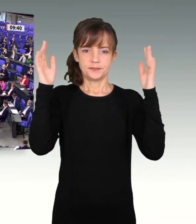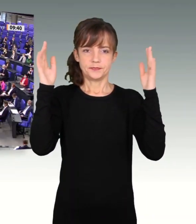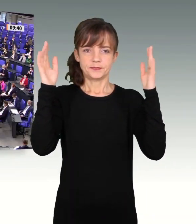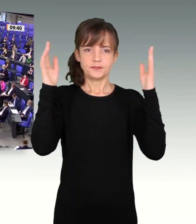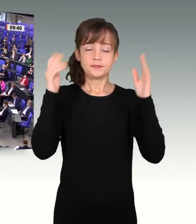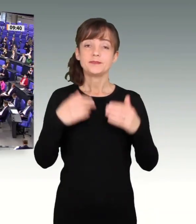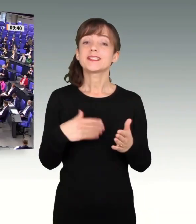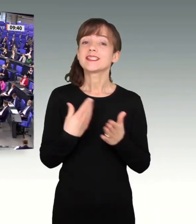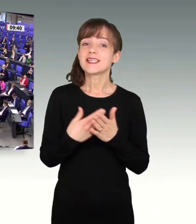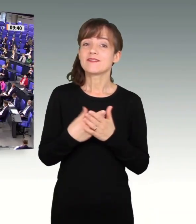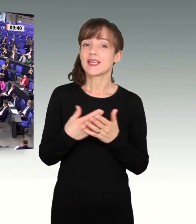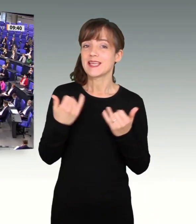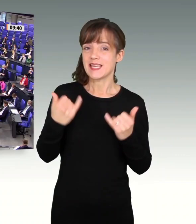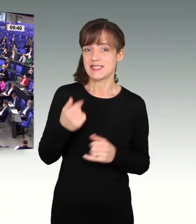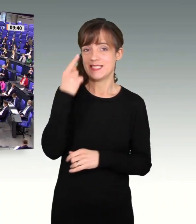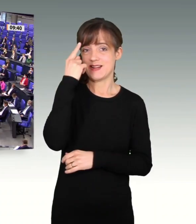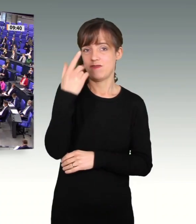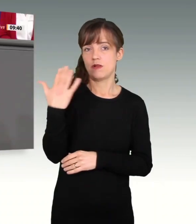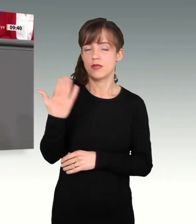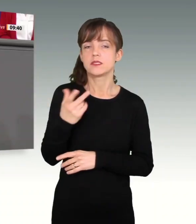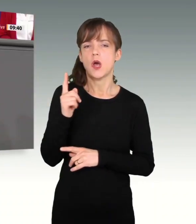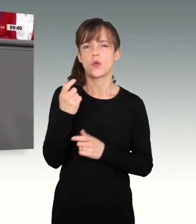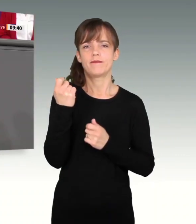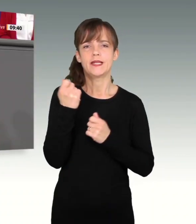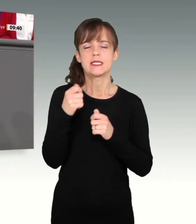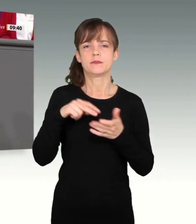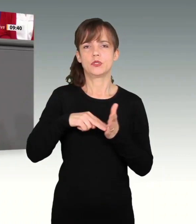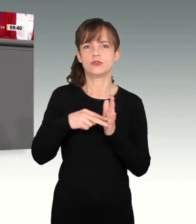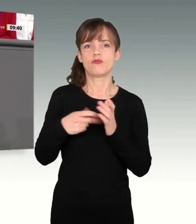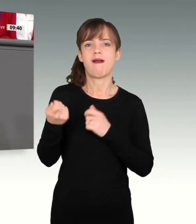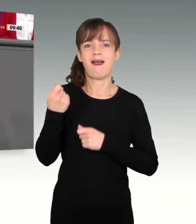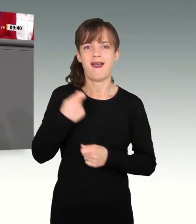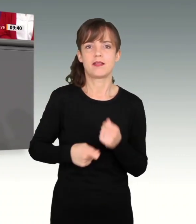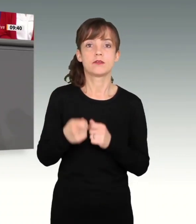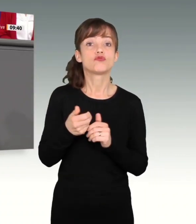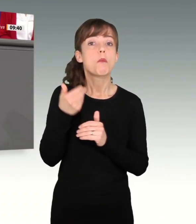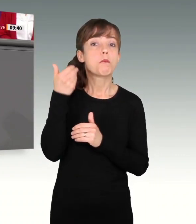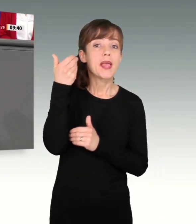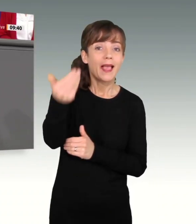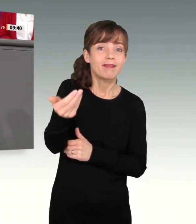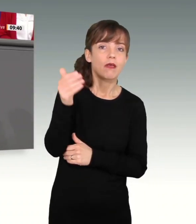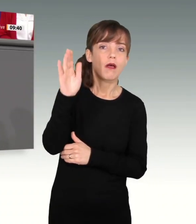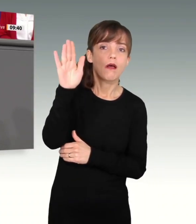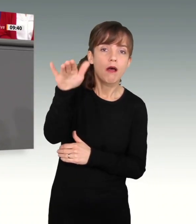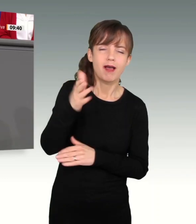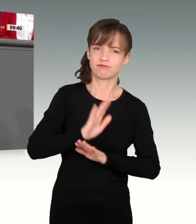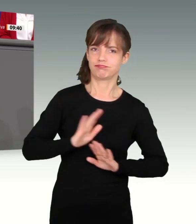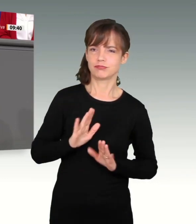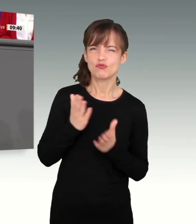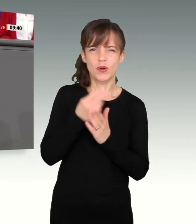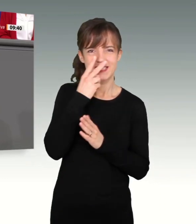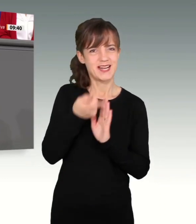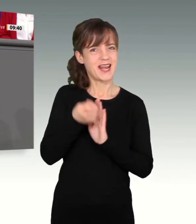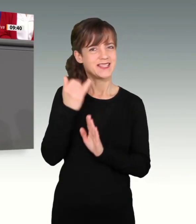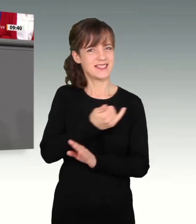Und deswegen ist es jetzt sinnvoll, auch finanzpolitisch zu handeln und nicht viel später. Wir haben noch alle gesehen, dass in den letzten Jahren die